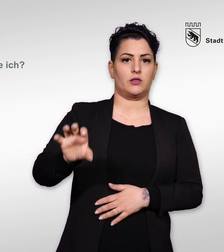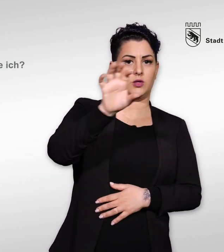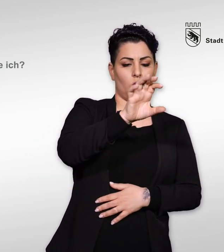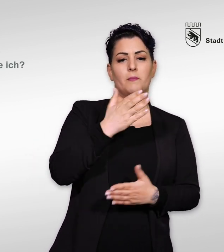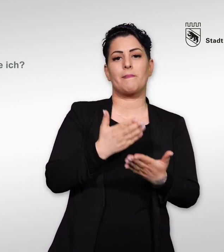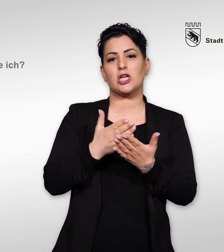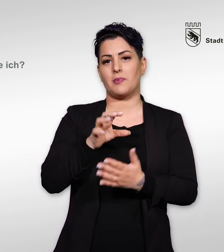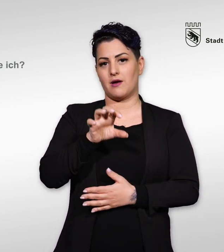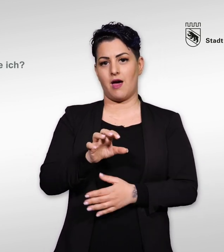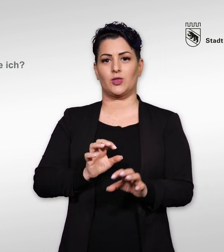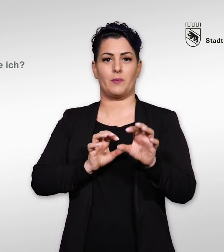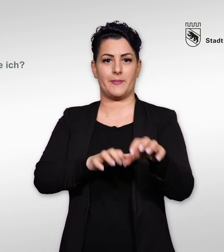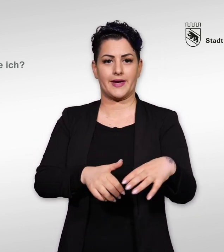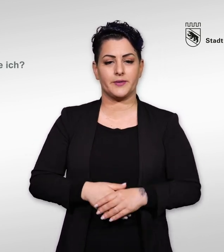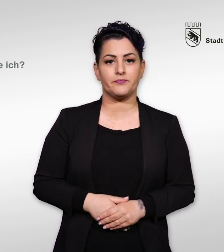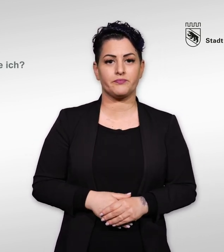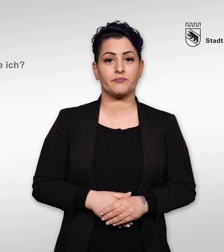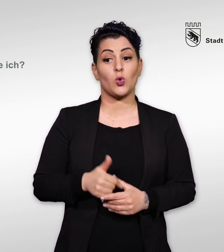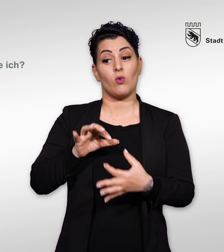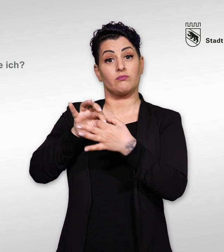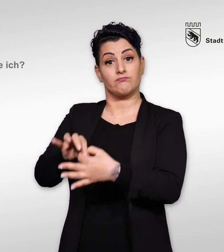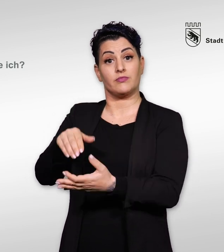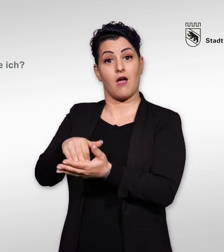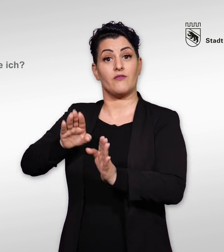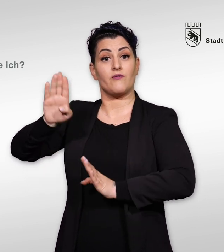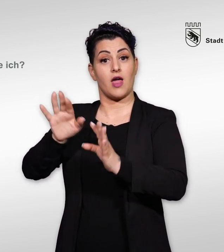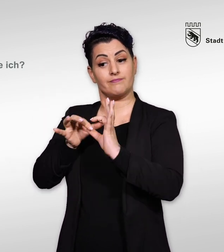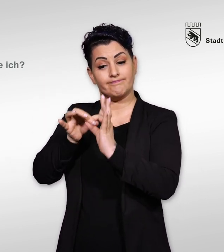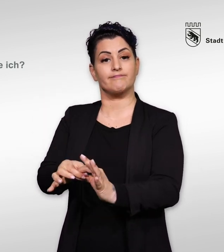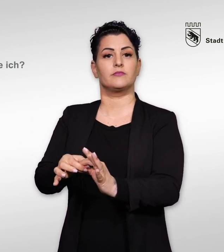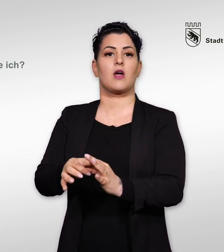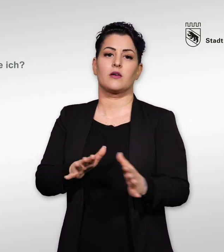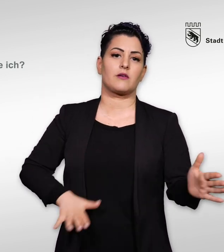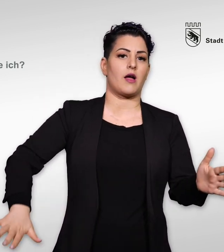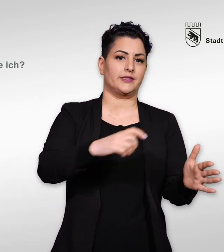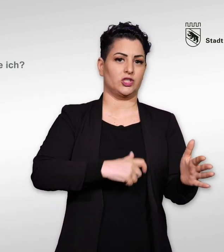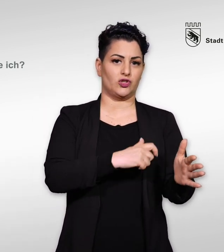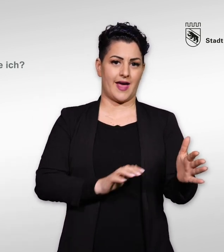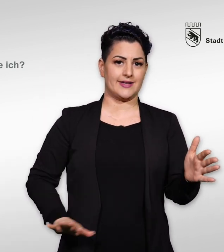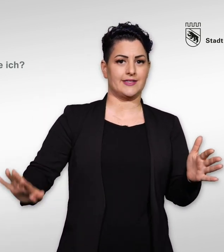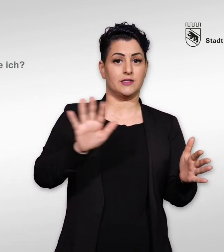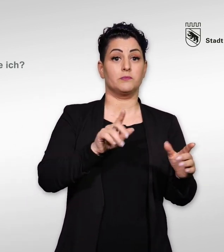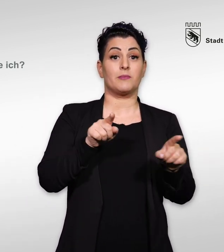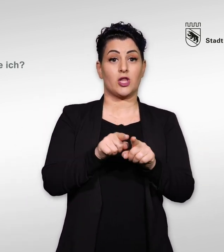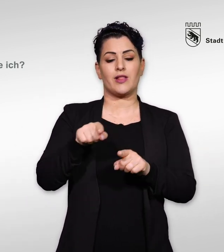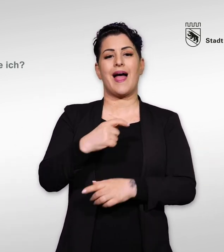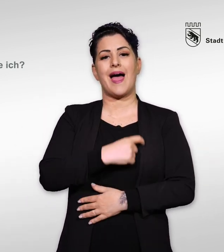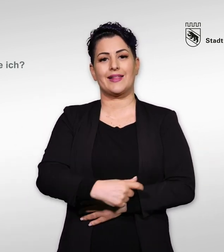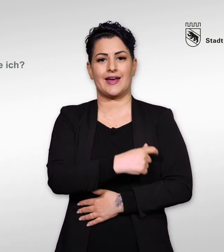betreffen, also beispielsweise den Kanton Bern. Dann gibt es noch Wahlen, die die ganze Schweiz betreffen. Diese nennt man